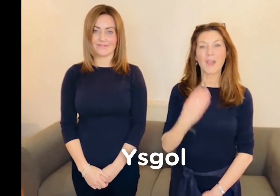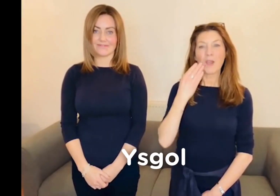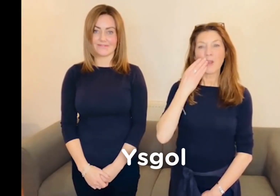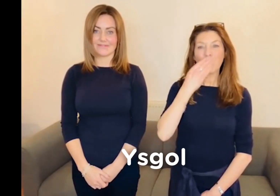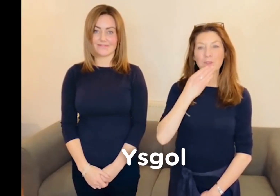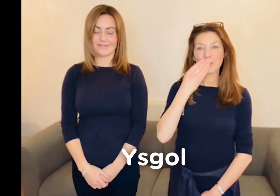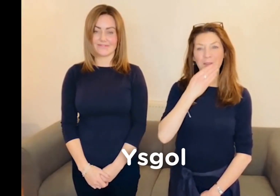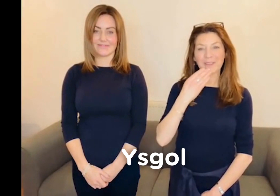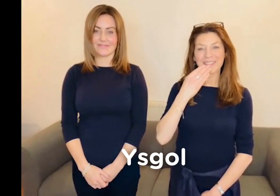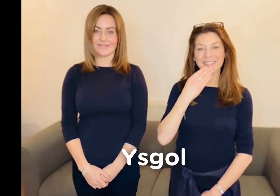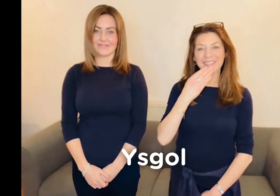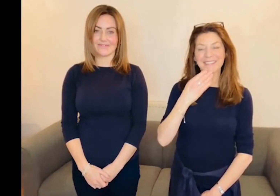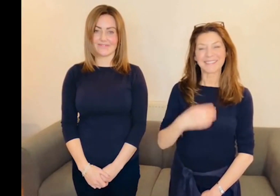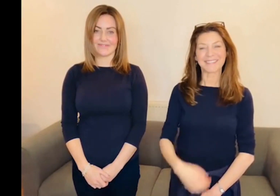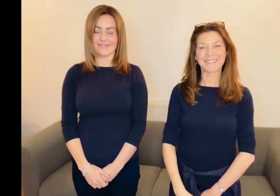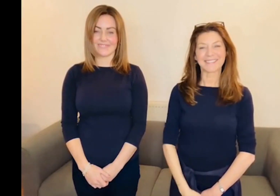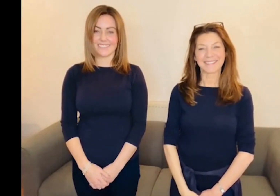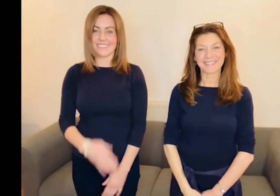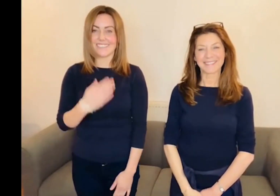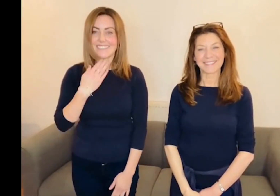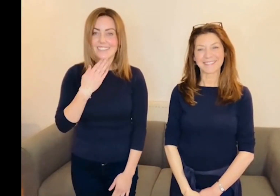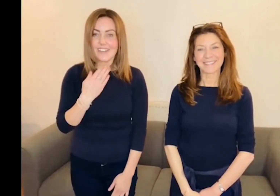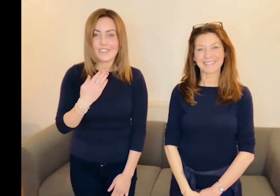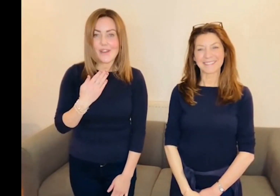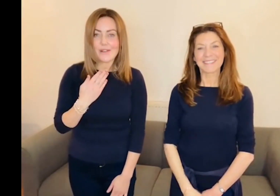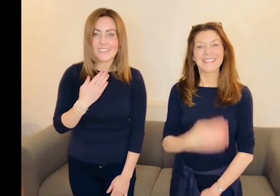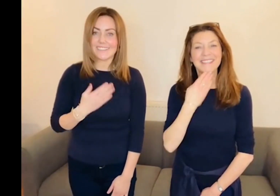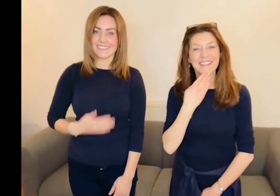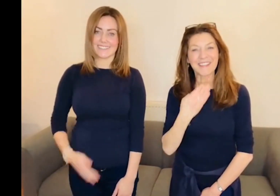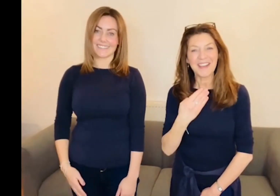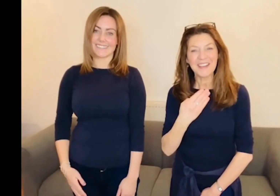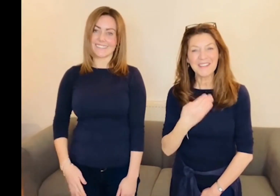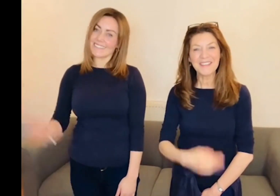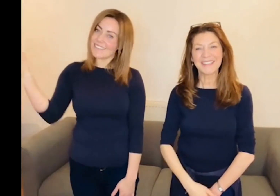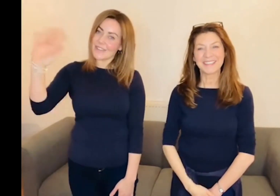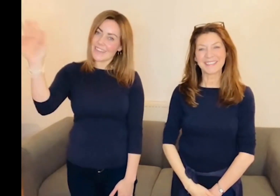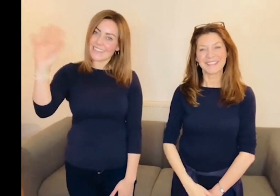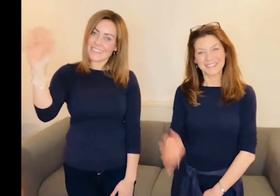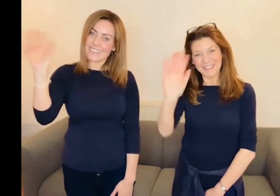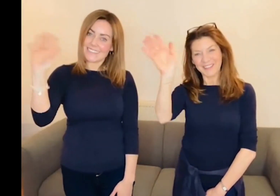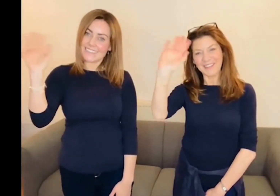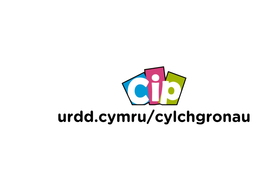Ysgol. Diolch fawr! Diolch fawr! Wel, wel, wel.